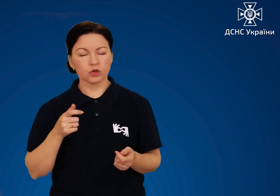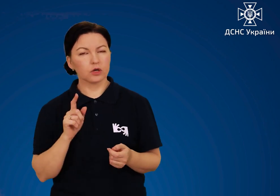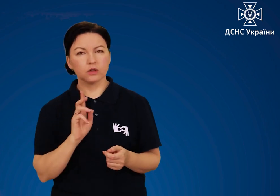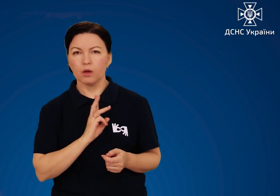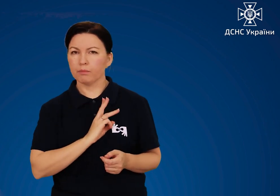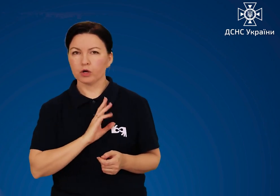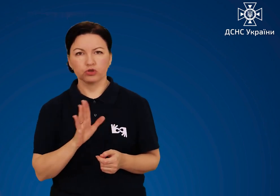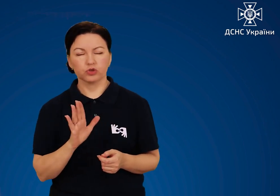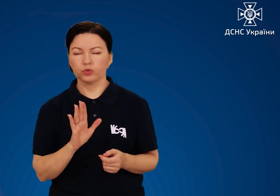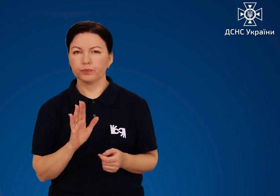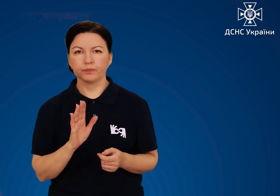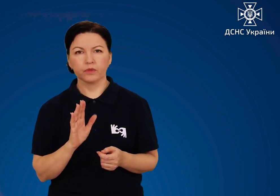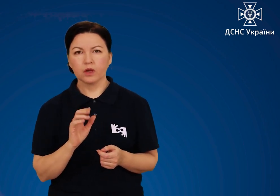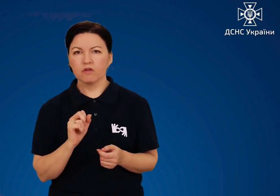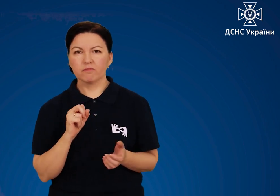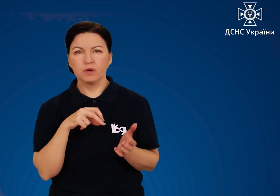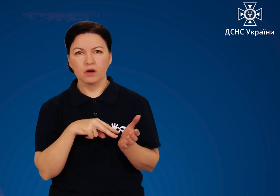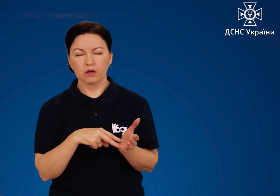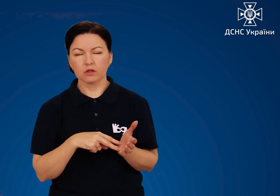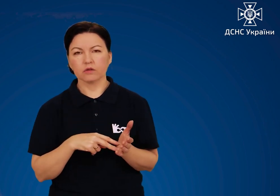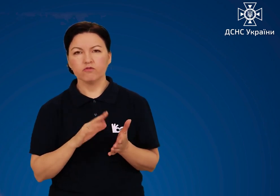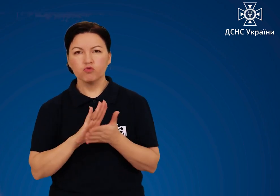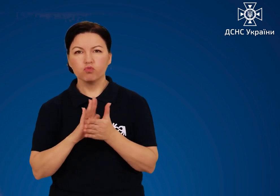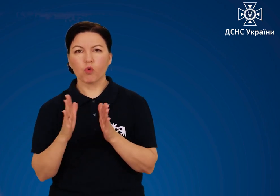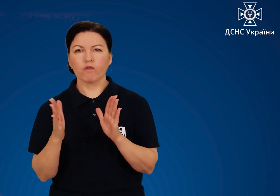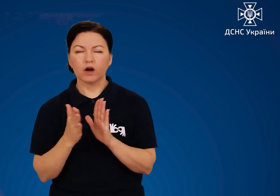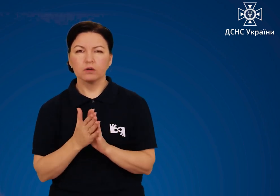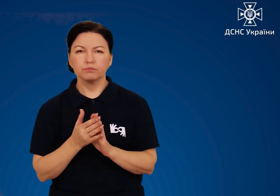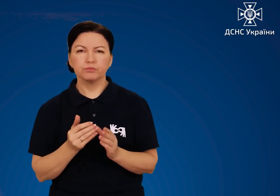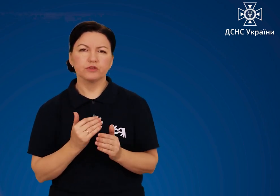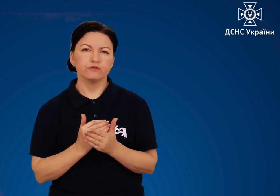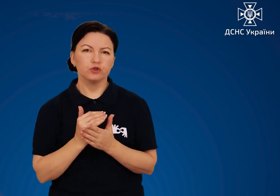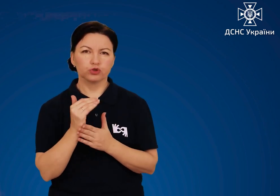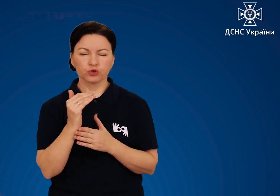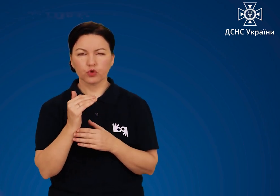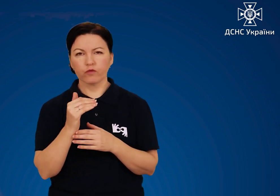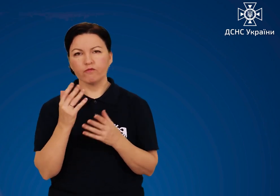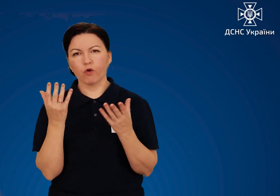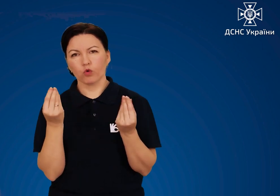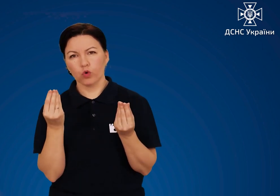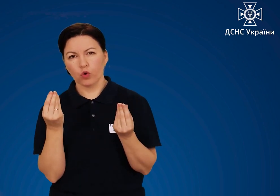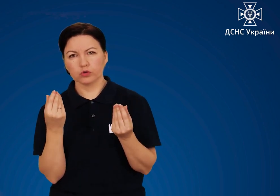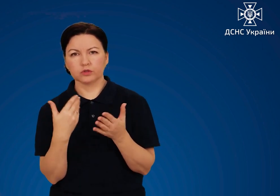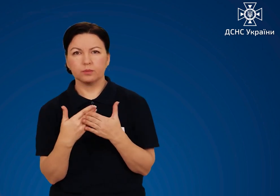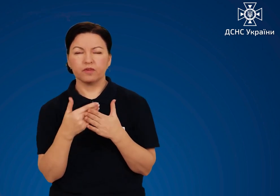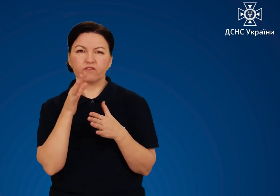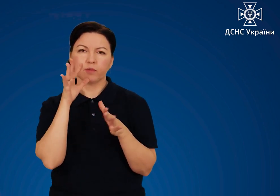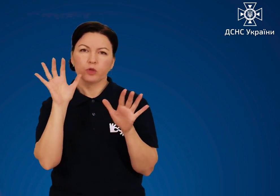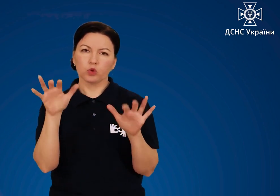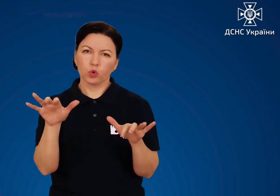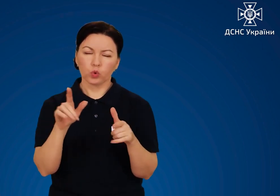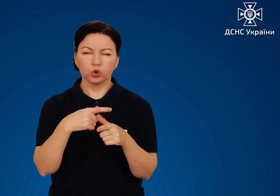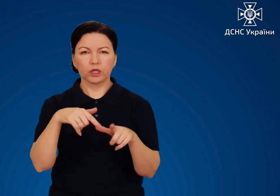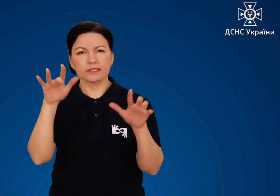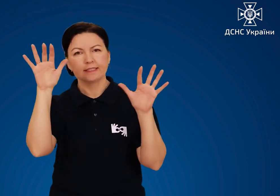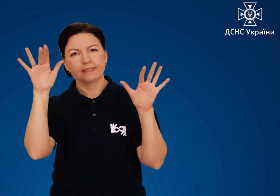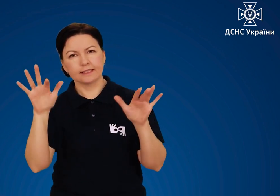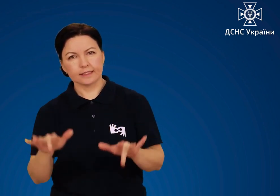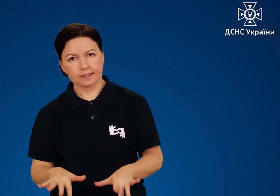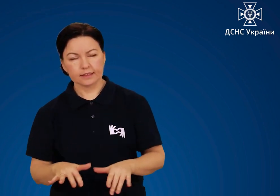Генератор не бажано вмикати в умовах підвищеної вологості, під час дощу або снігу.